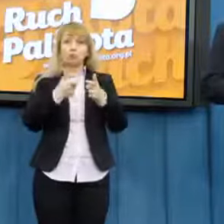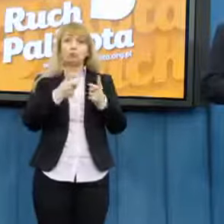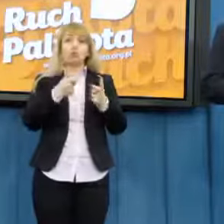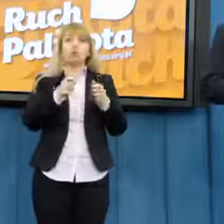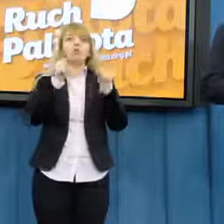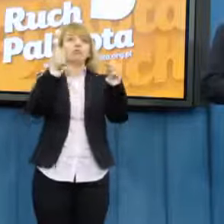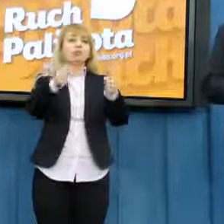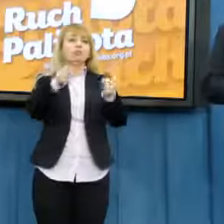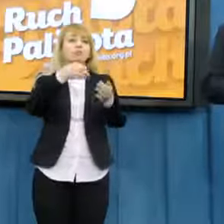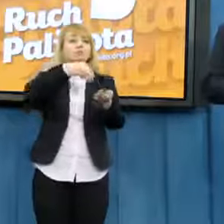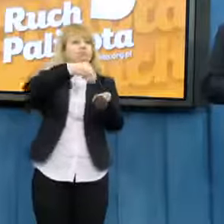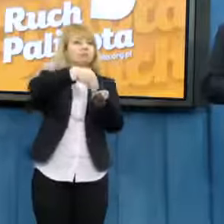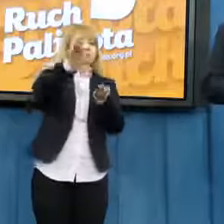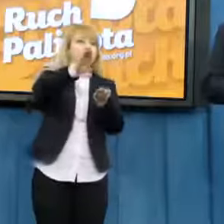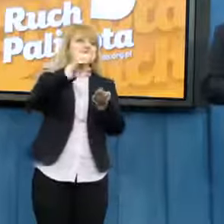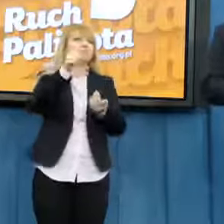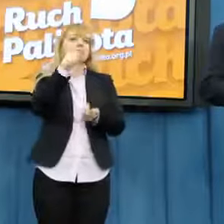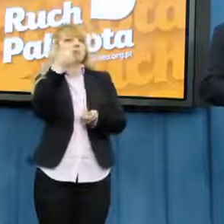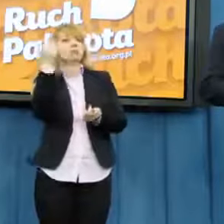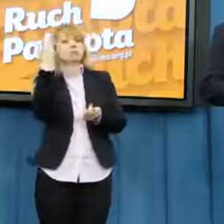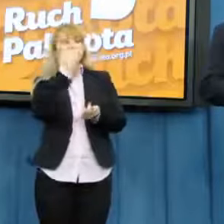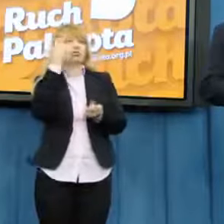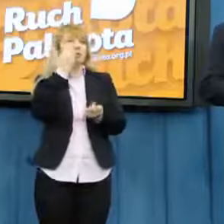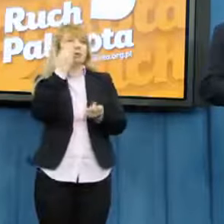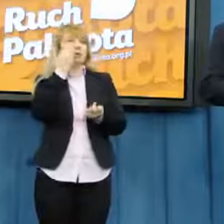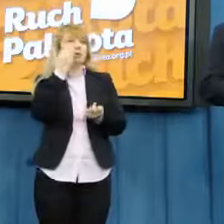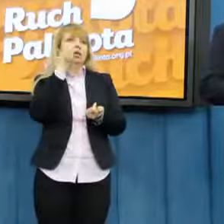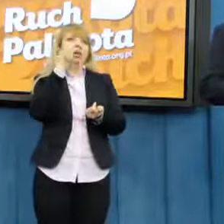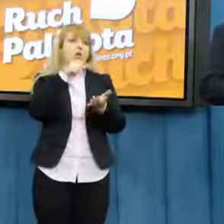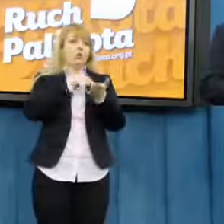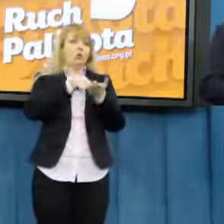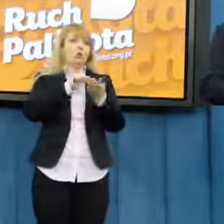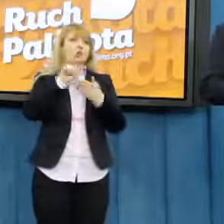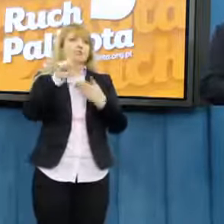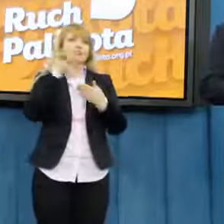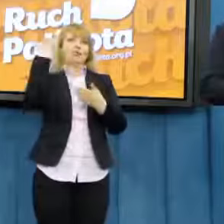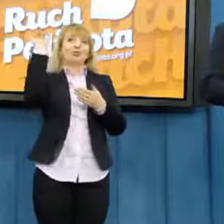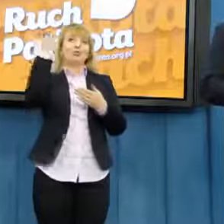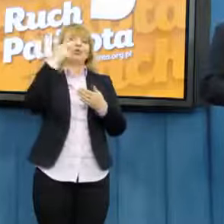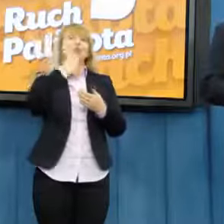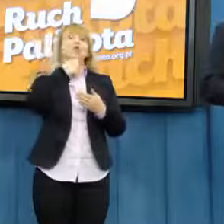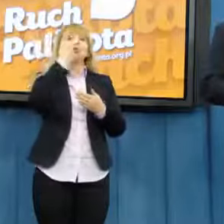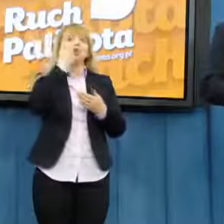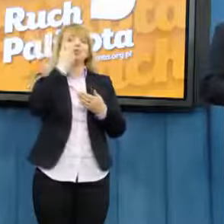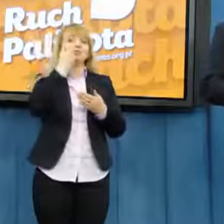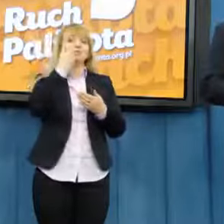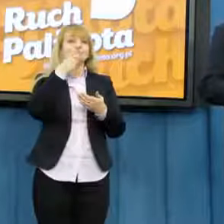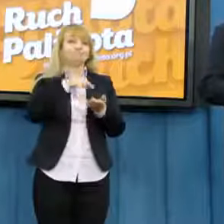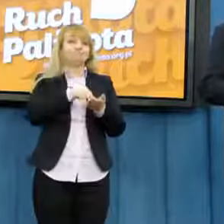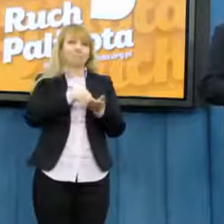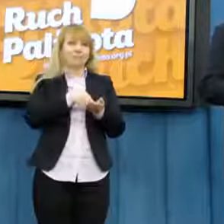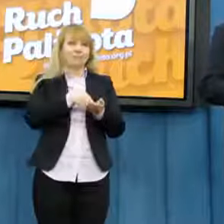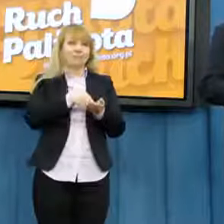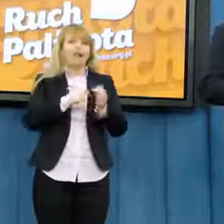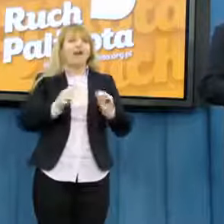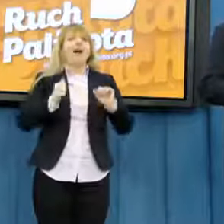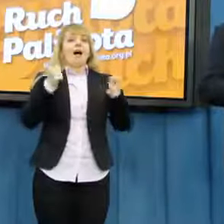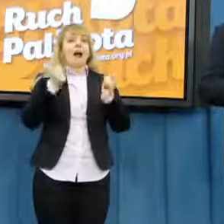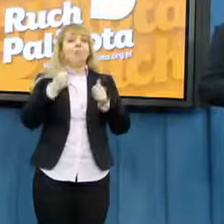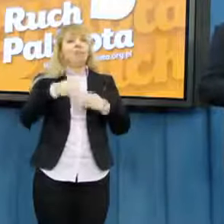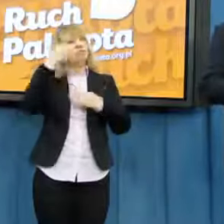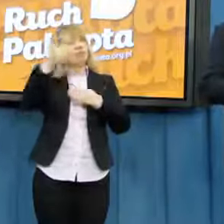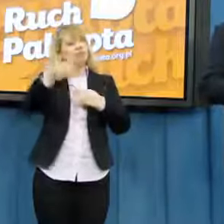odrzucenie, proszę Państwa, w pierwszym czytaniu i to będzie ich deklaracja, jeżeli chodzi o kolejną z ustaw